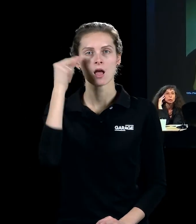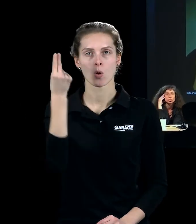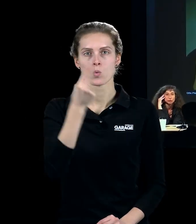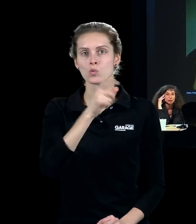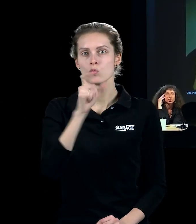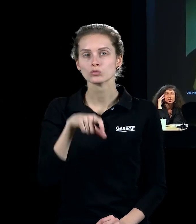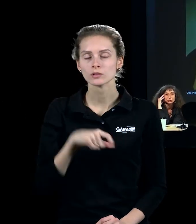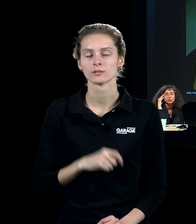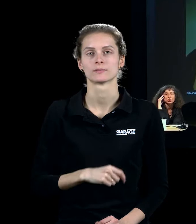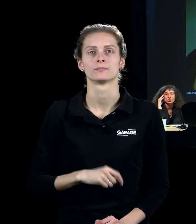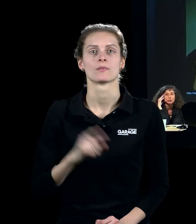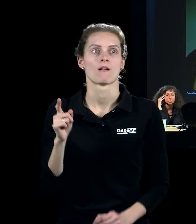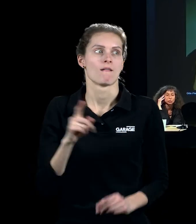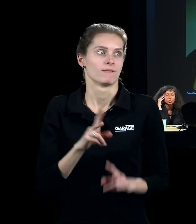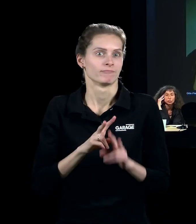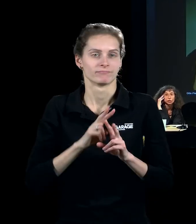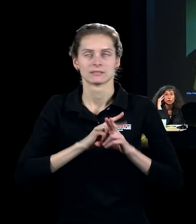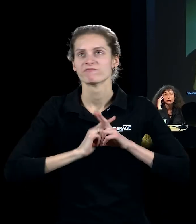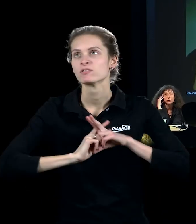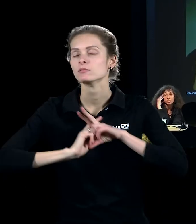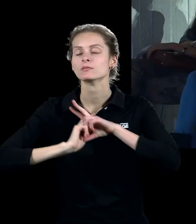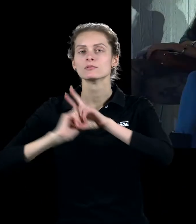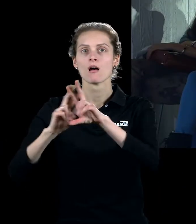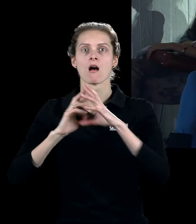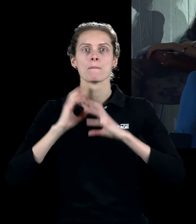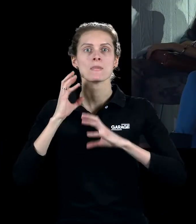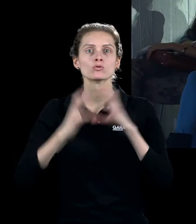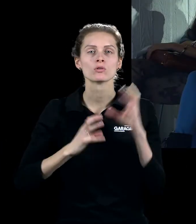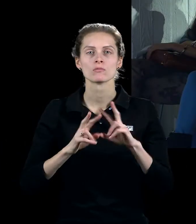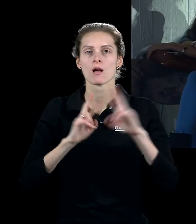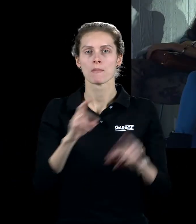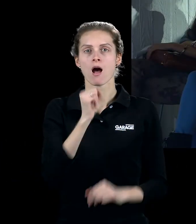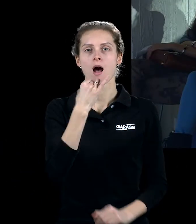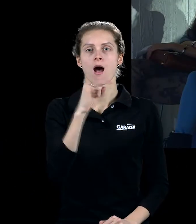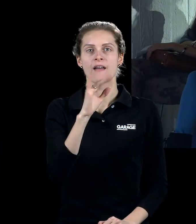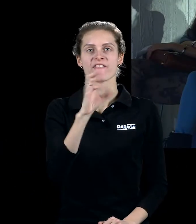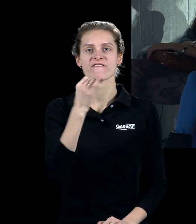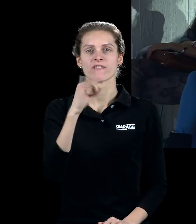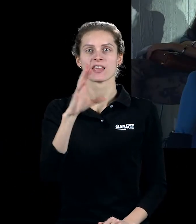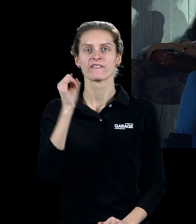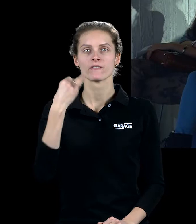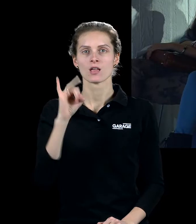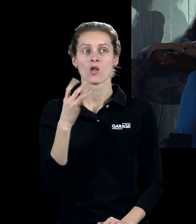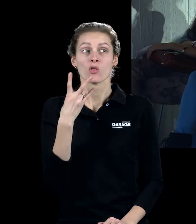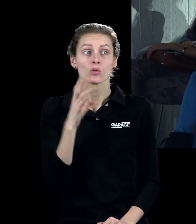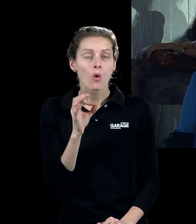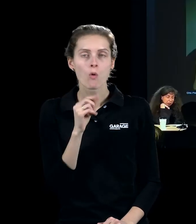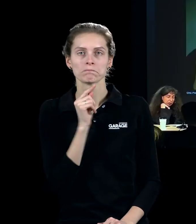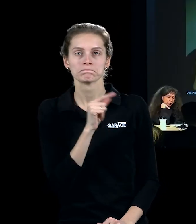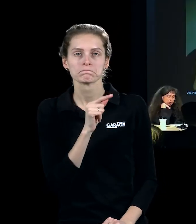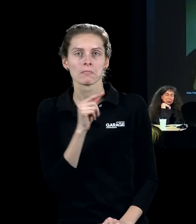может быть, такая же звезда международная, как Айвейвей, например. Хотя в Китае он, в общем, давно не работает.